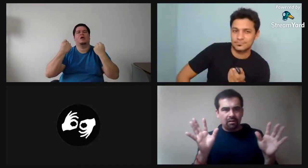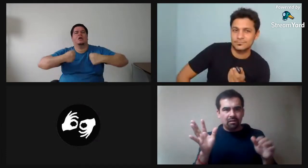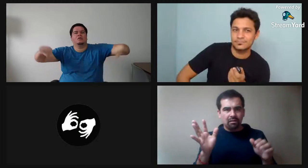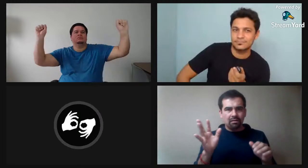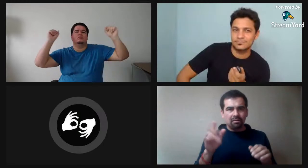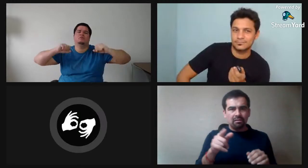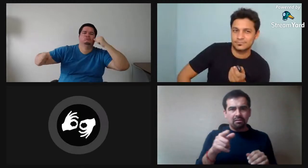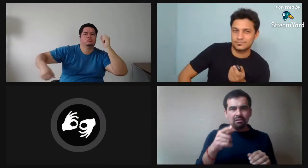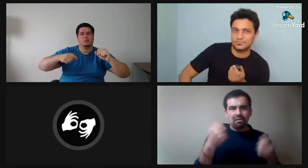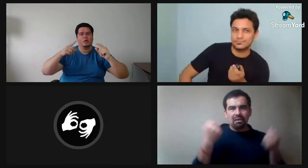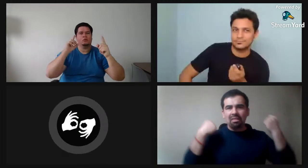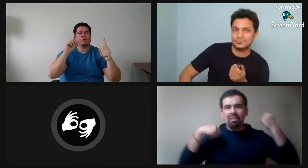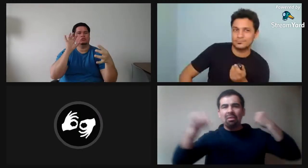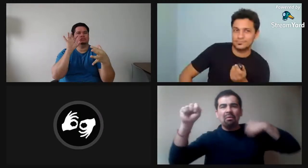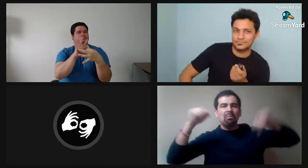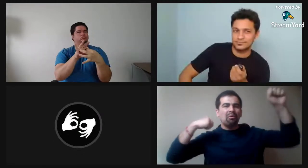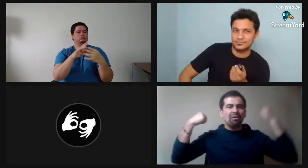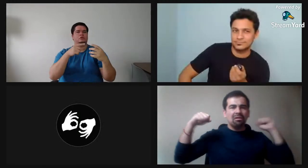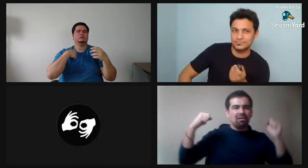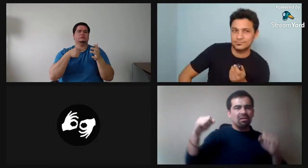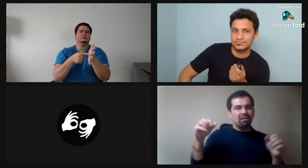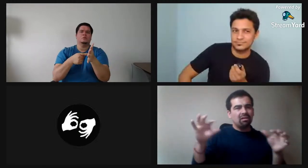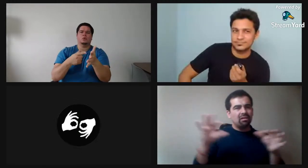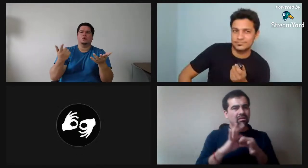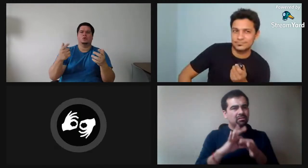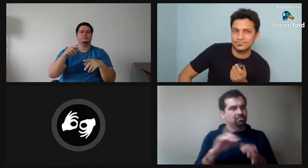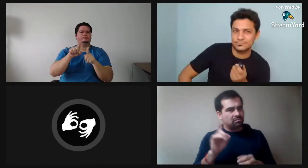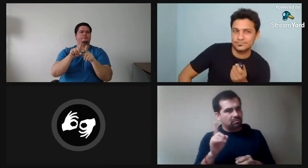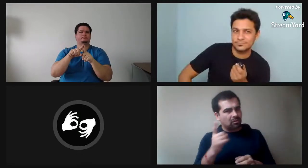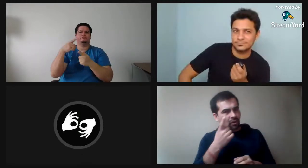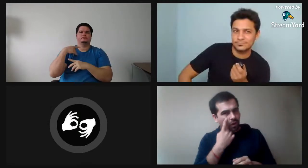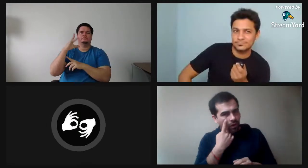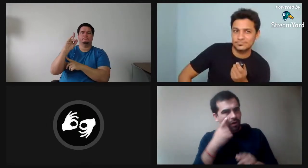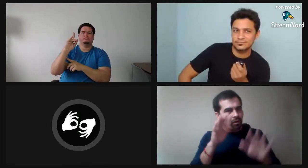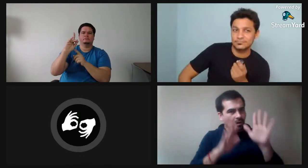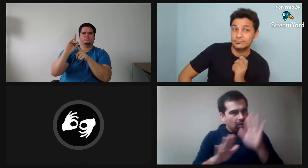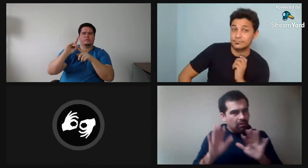Y poder entregar un mensaje claro. Por ejemplo, cuando hacen deporte.